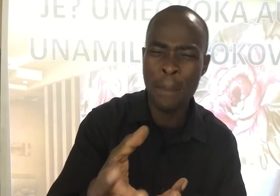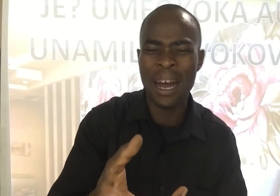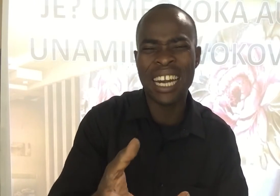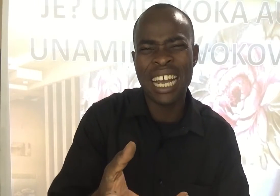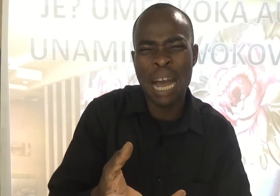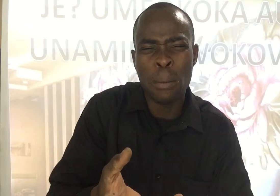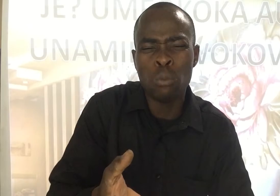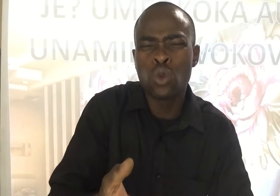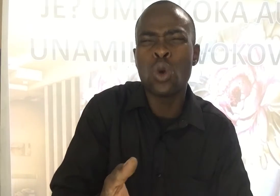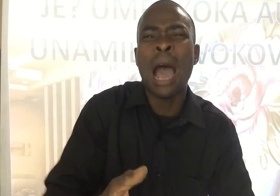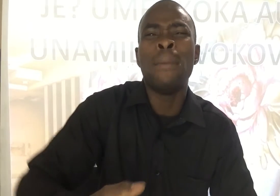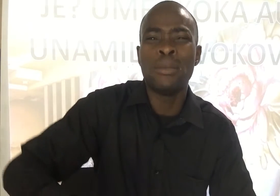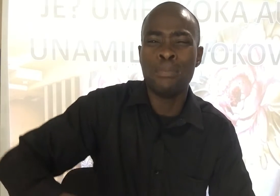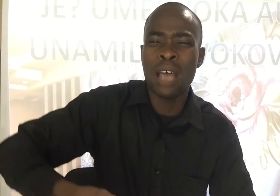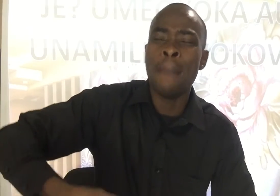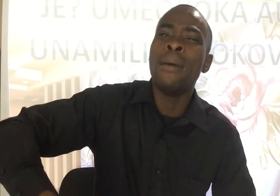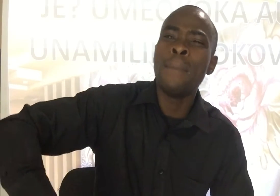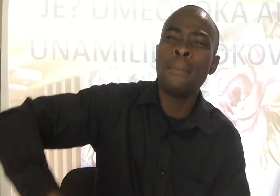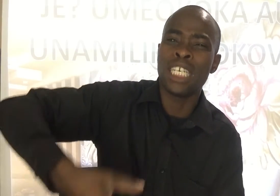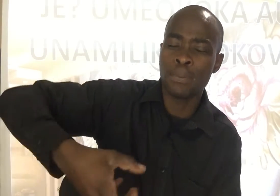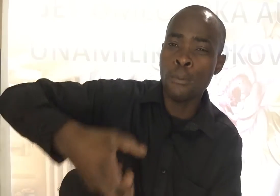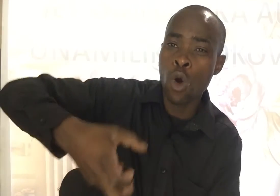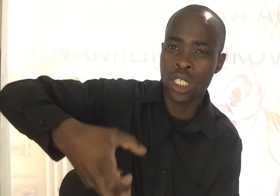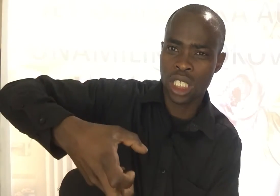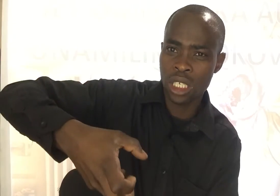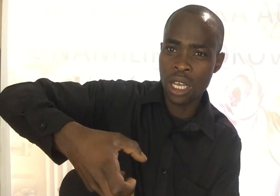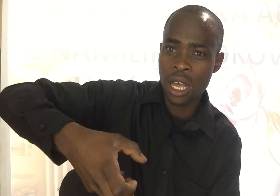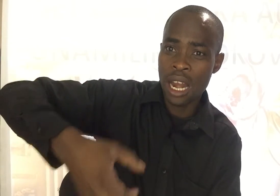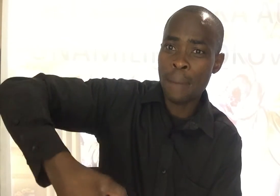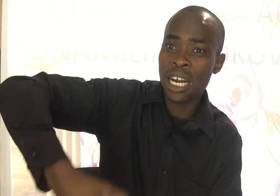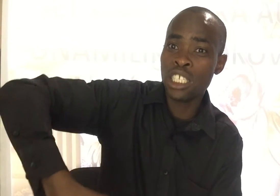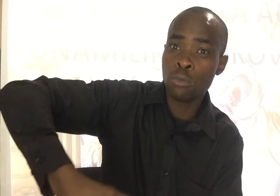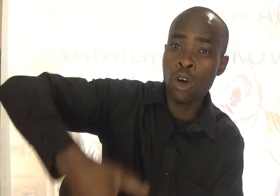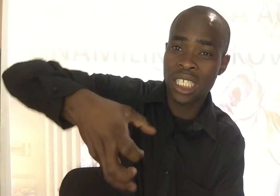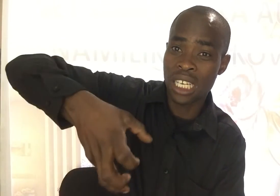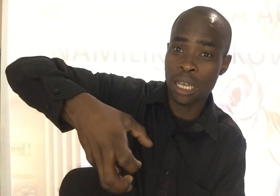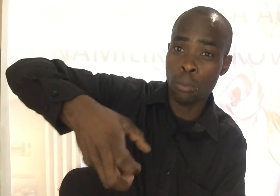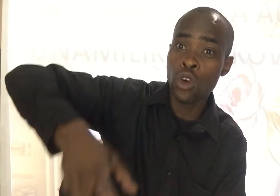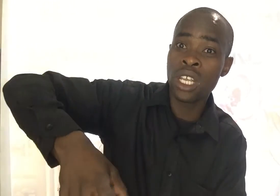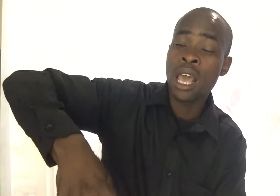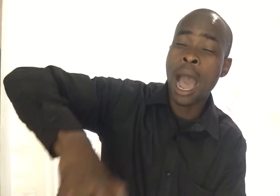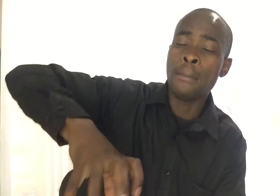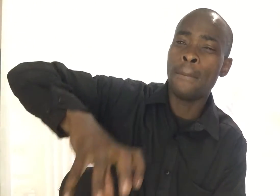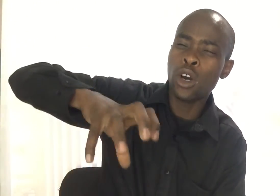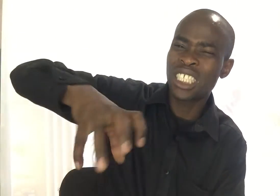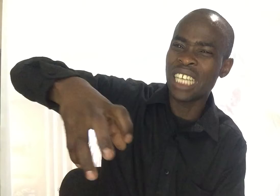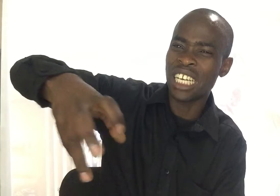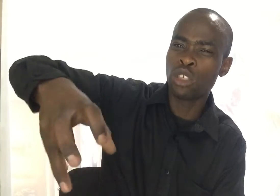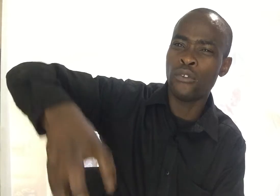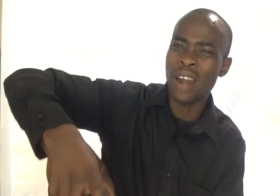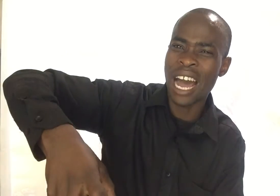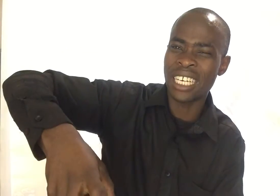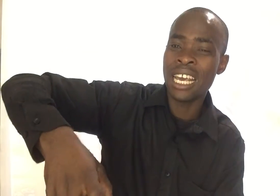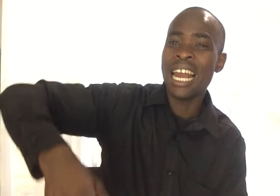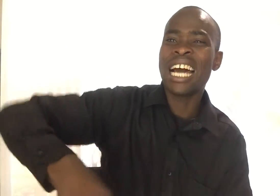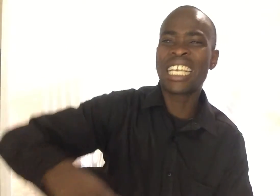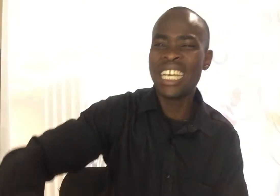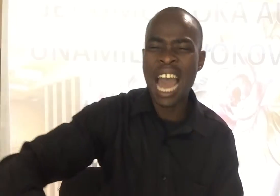kwamba Ni kama mtu amebeba box Labda ni box ya sabuni Ama box ya kitu flani Lakini